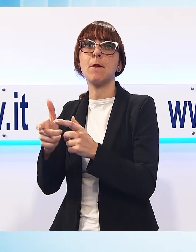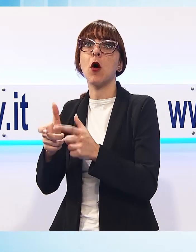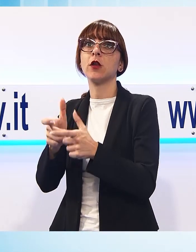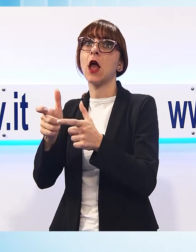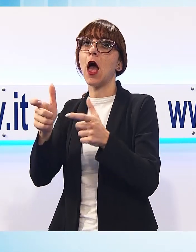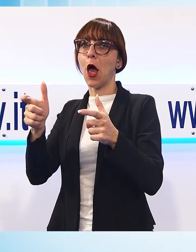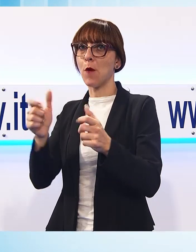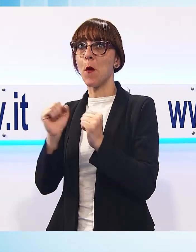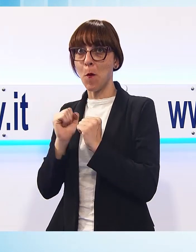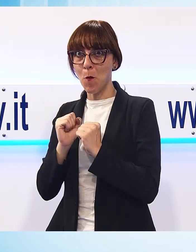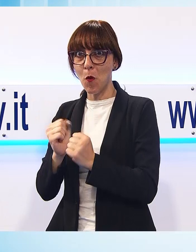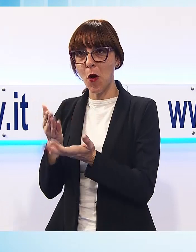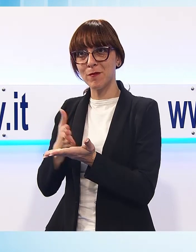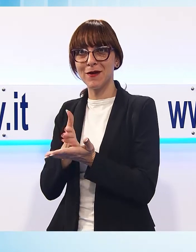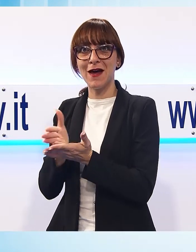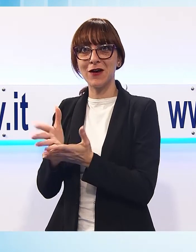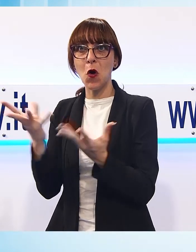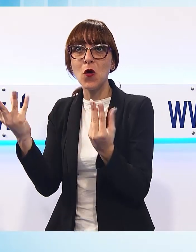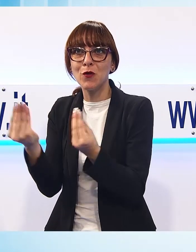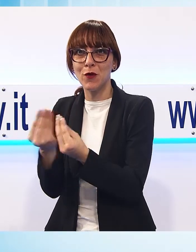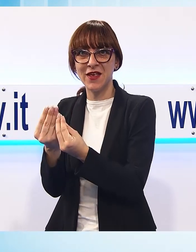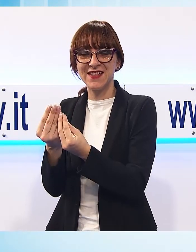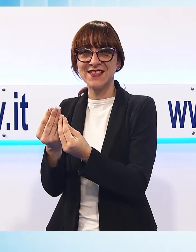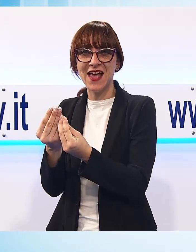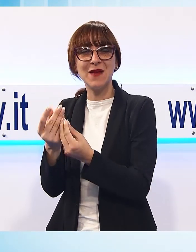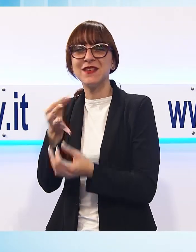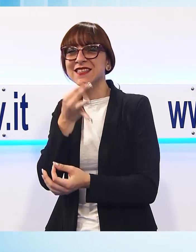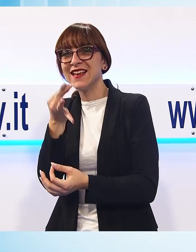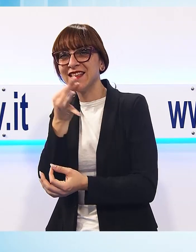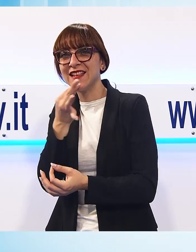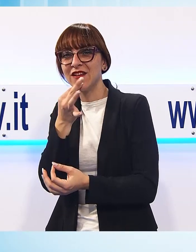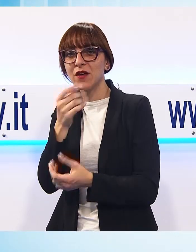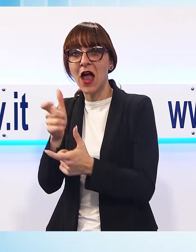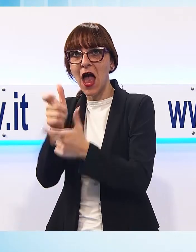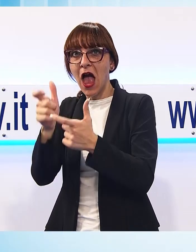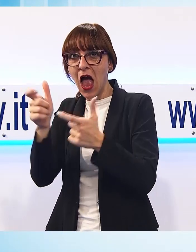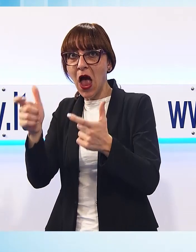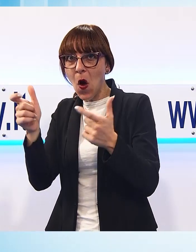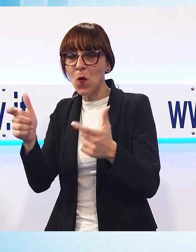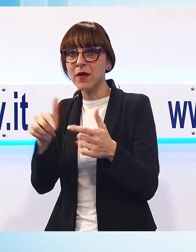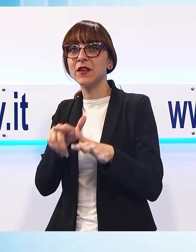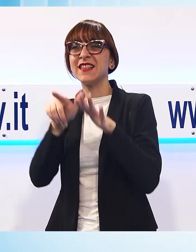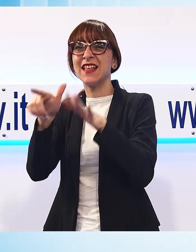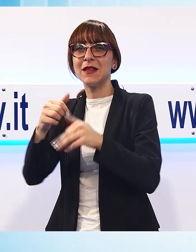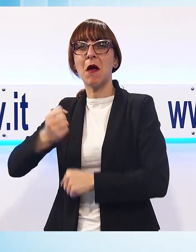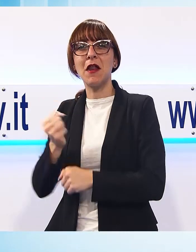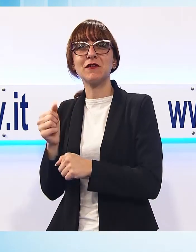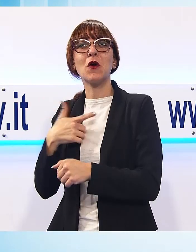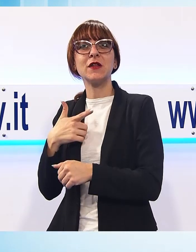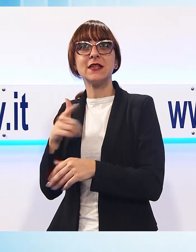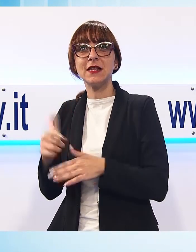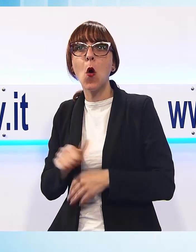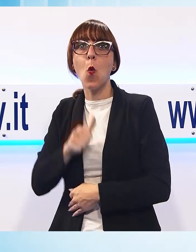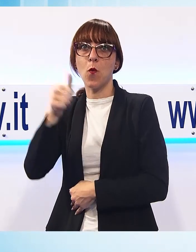percorso, possa portare anche ad un incremento di quella che sarà la settimana scozzese il prossimo anno.